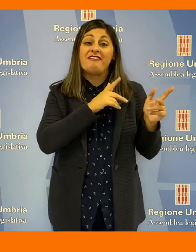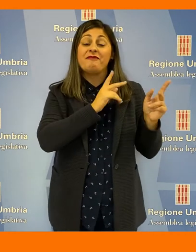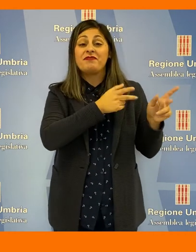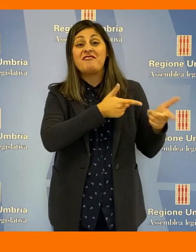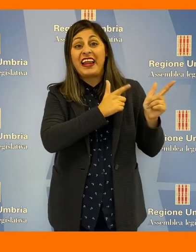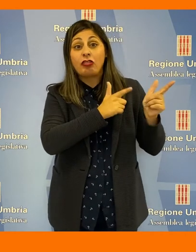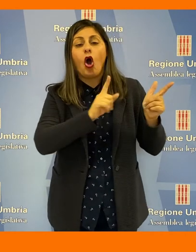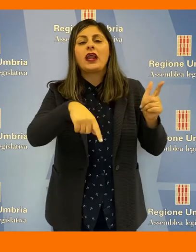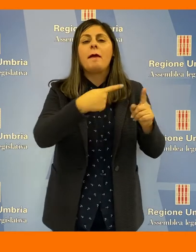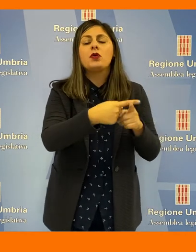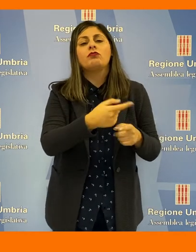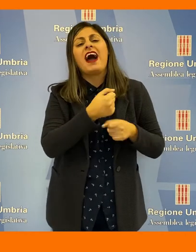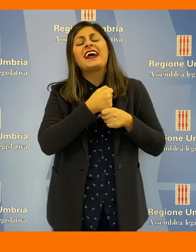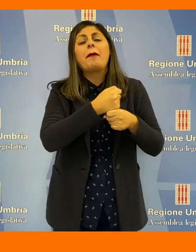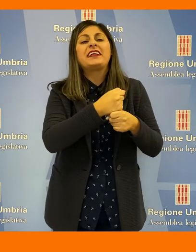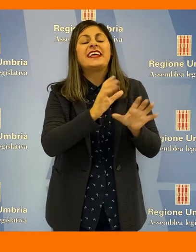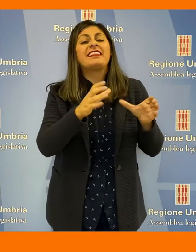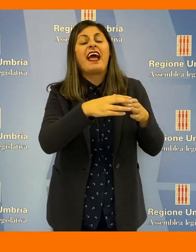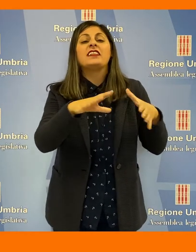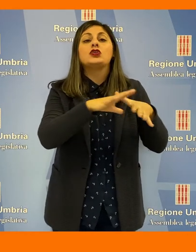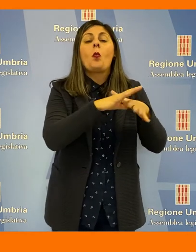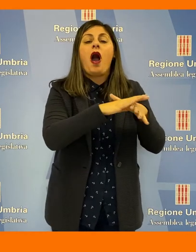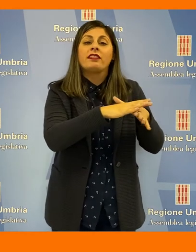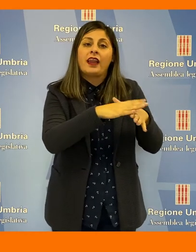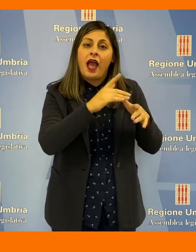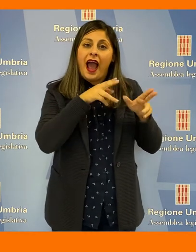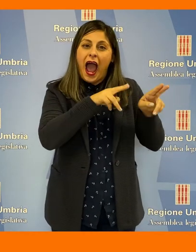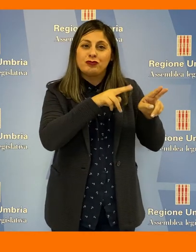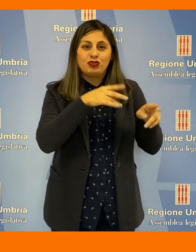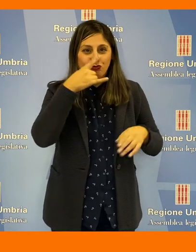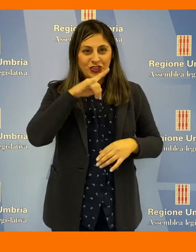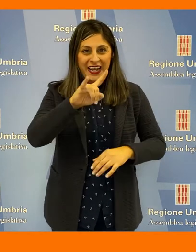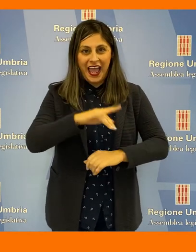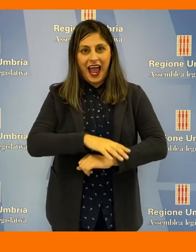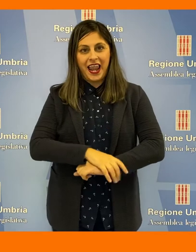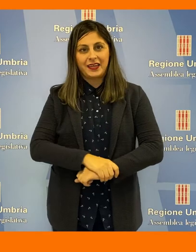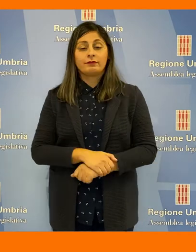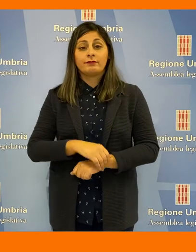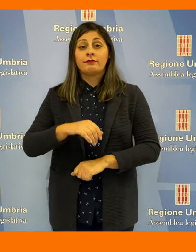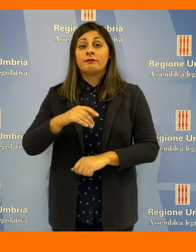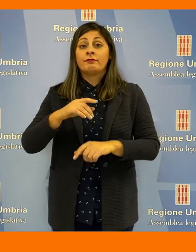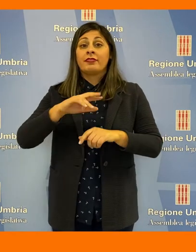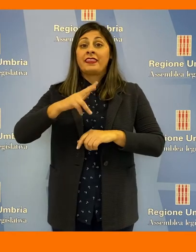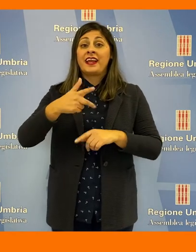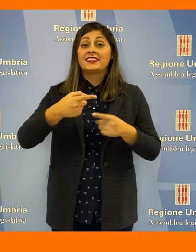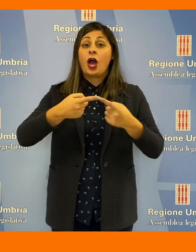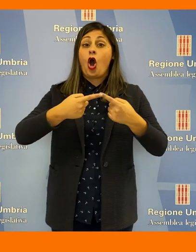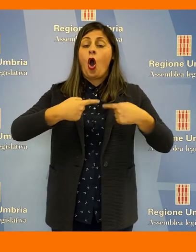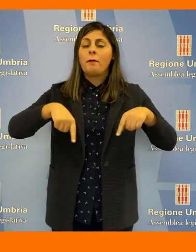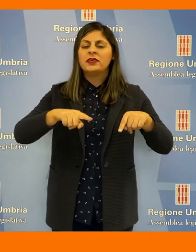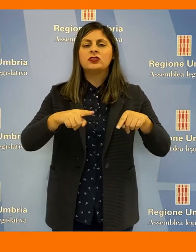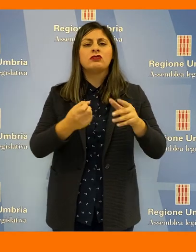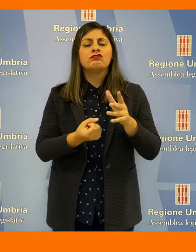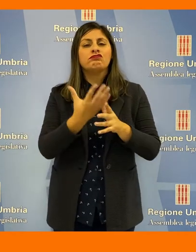venatorie e i rappresentanti delle squadre di caccia al cinghiale. La terza commissione ha istituito una